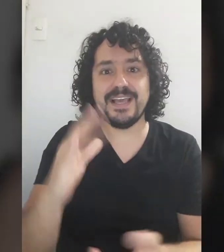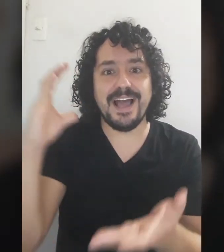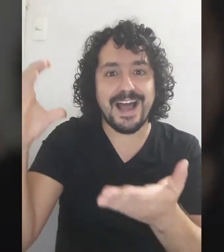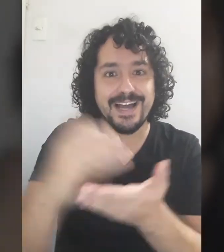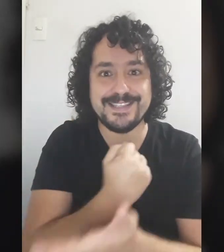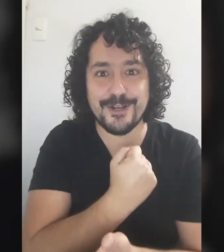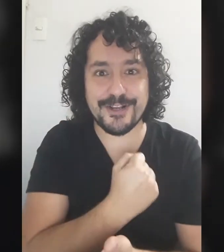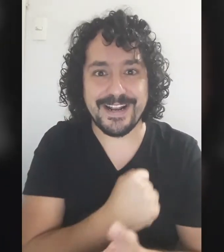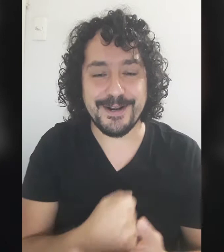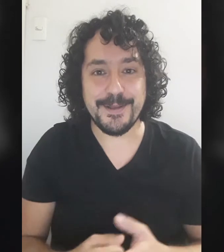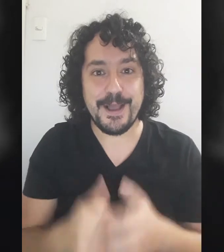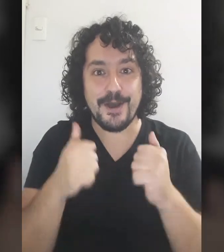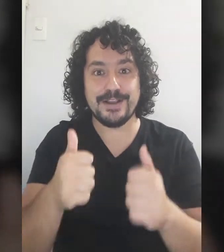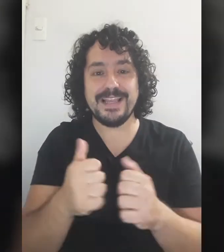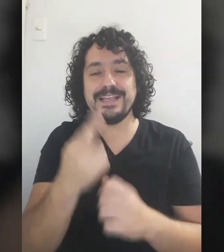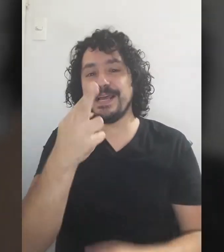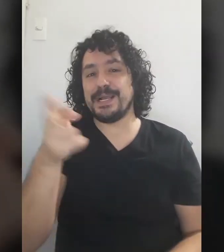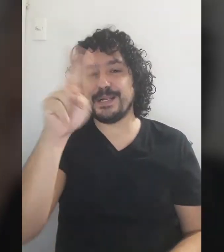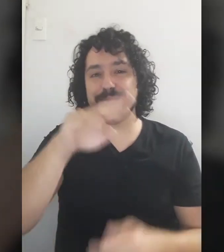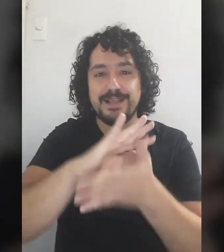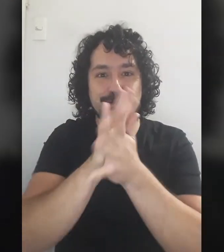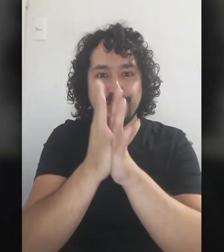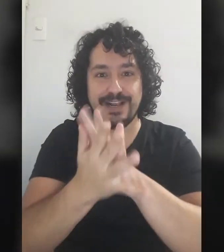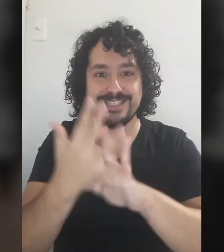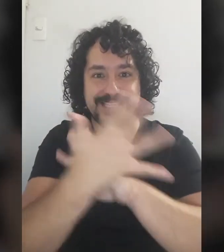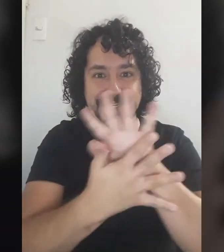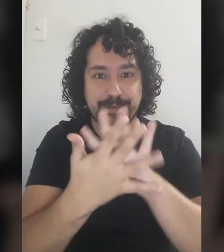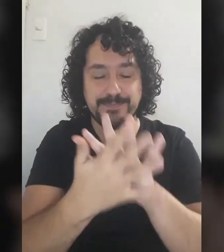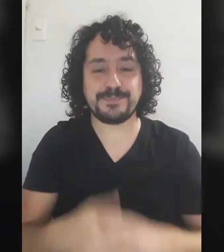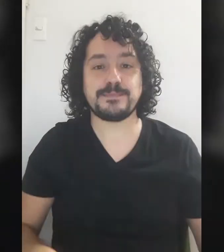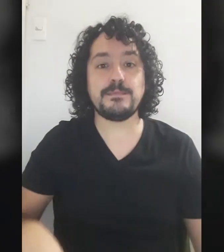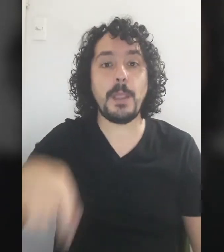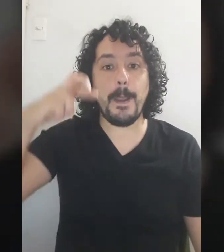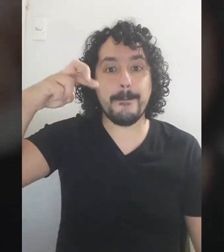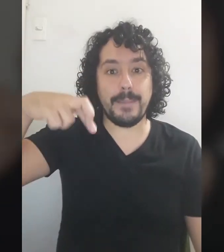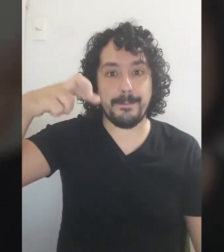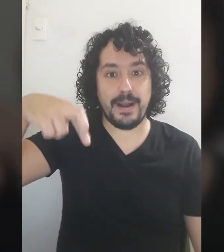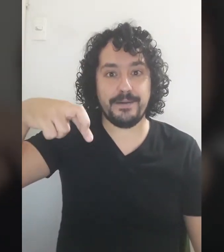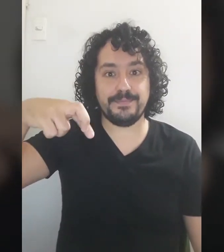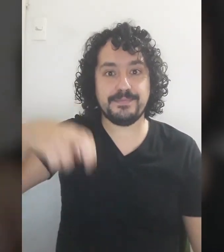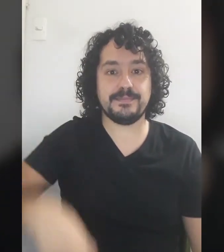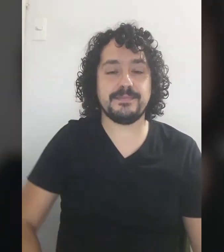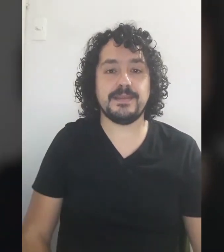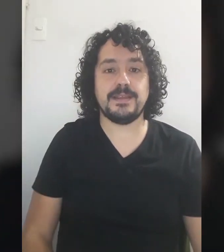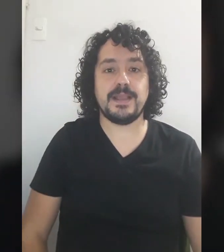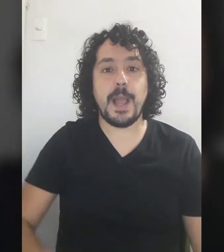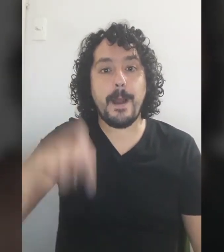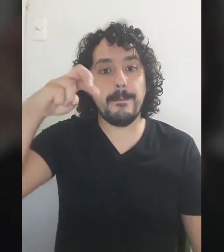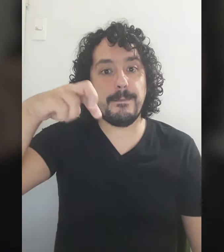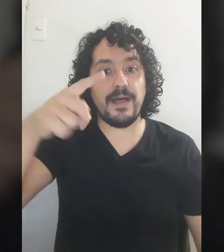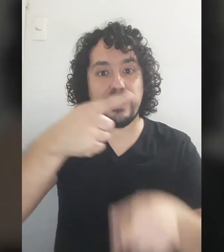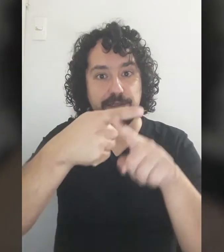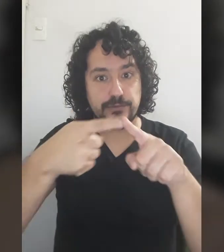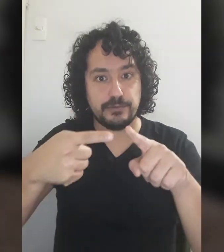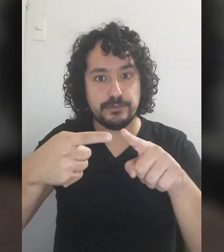Hasta lograrlo ¿Ok? Repitamos toda la seña Papá Padrastro